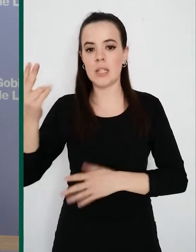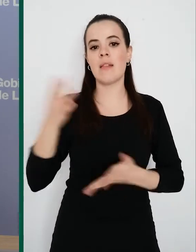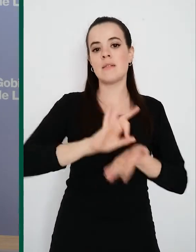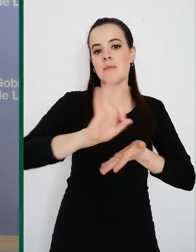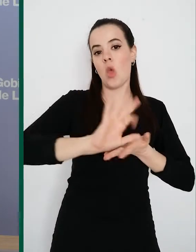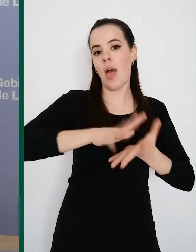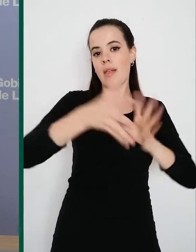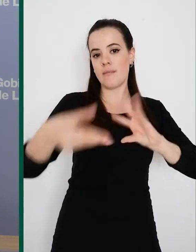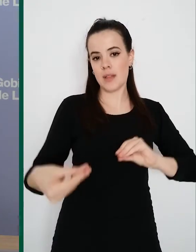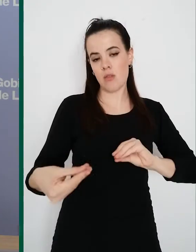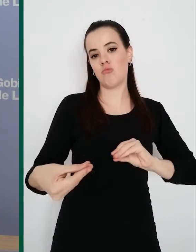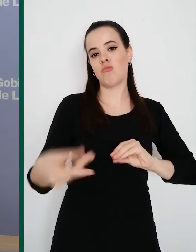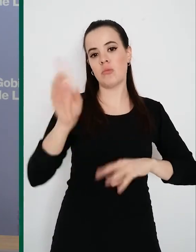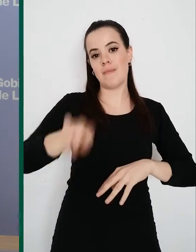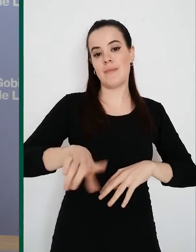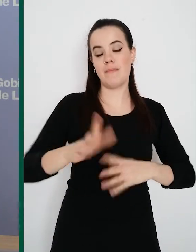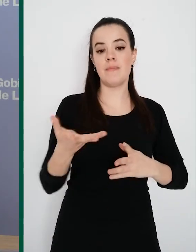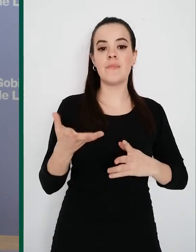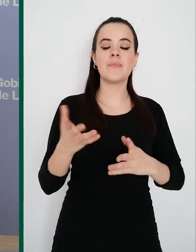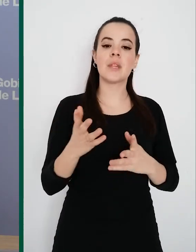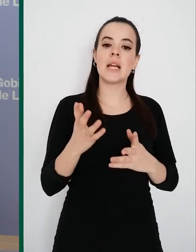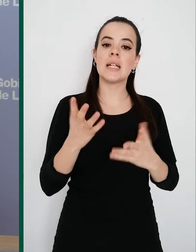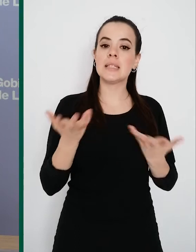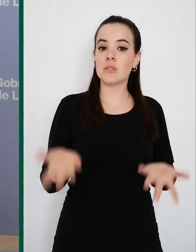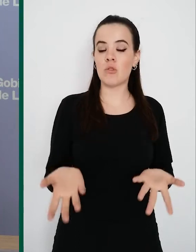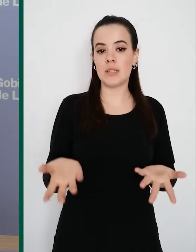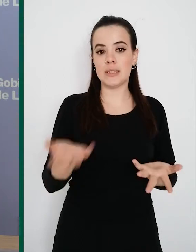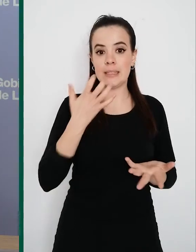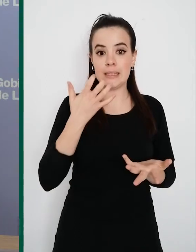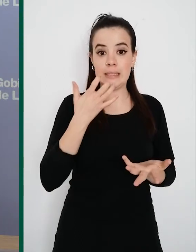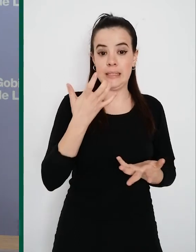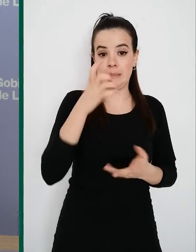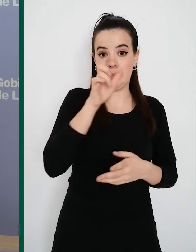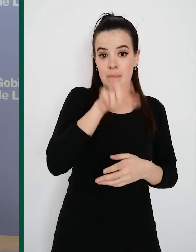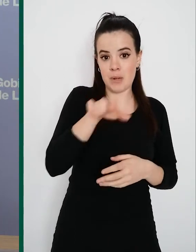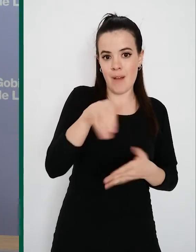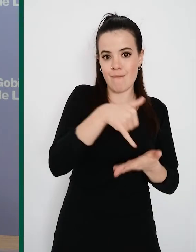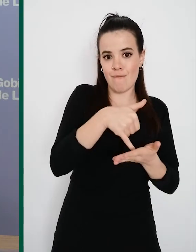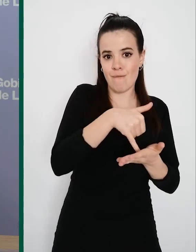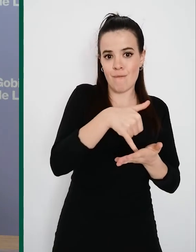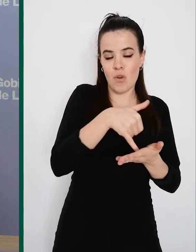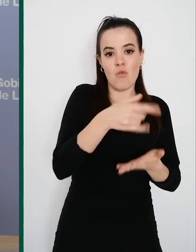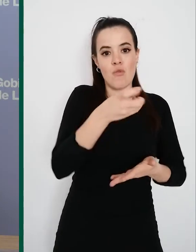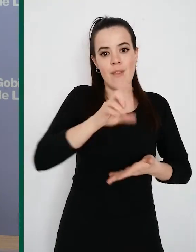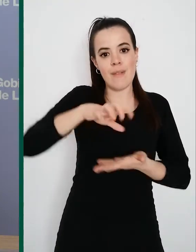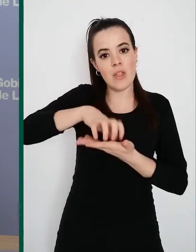prestación a los pacientes con mayor riesgo, de manera que no tengan la necesidad de acercarse al centro sanitario y dando